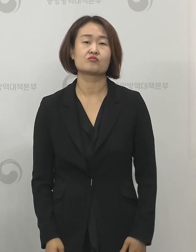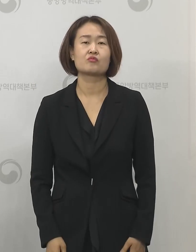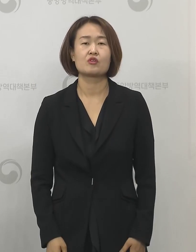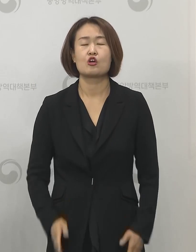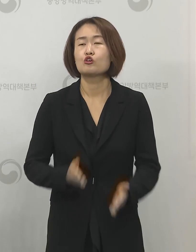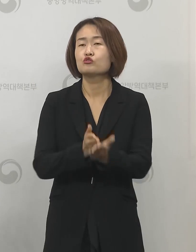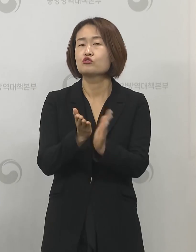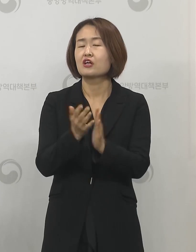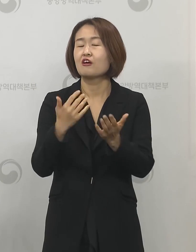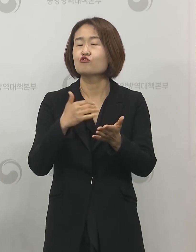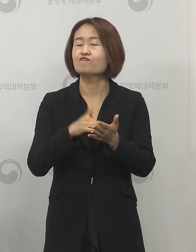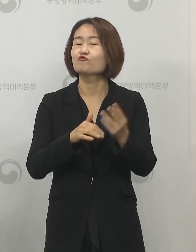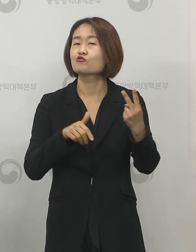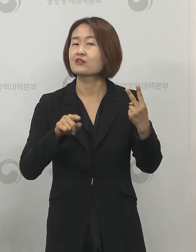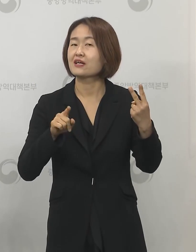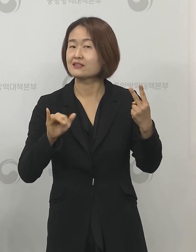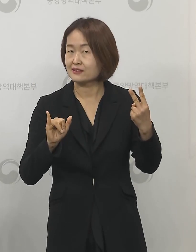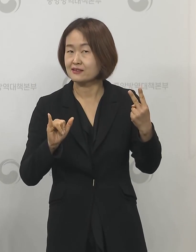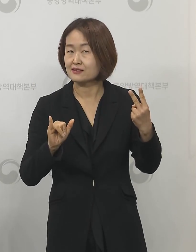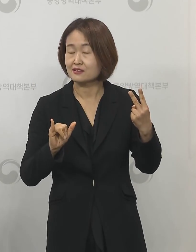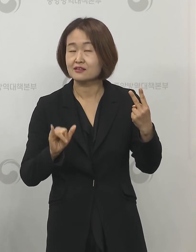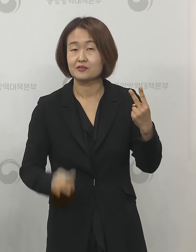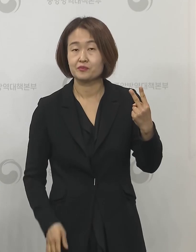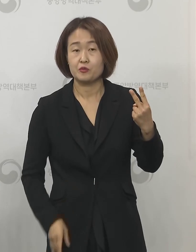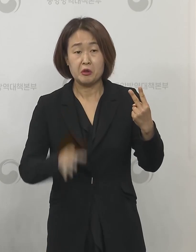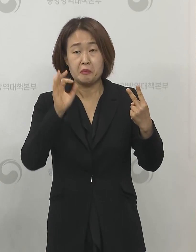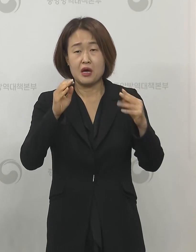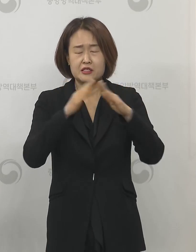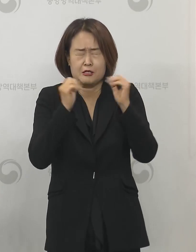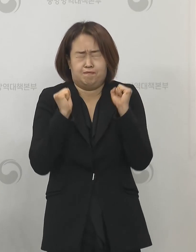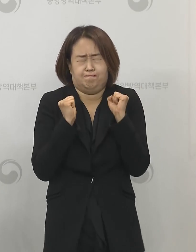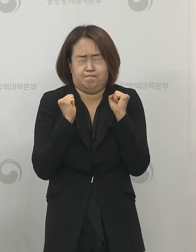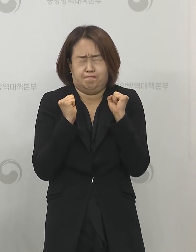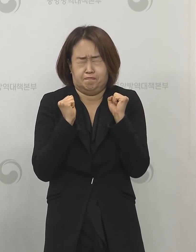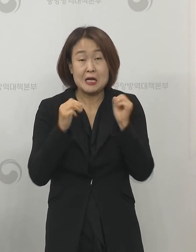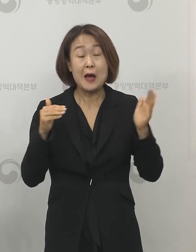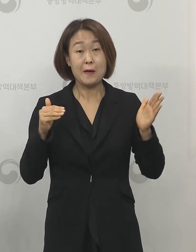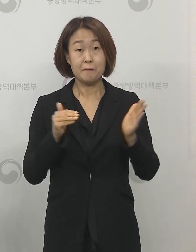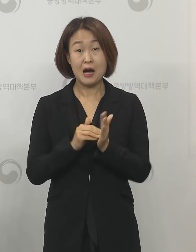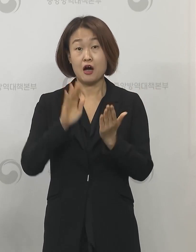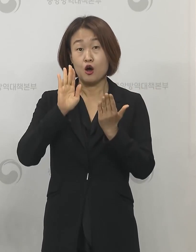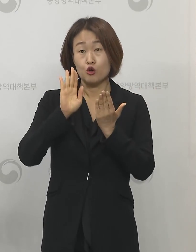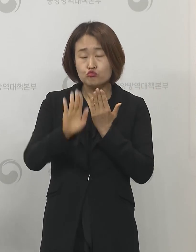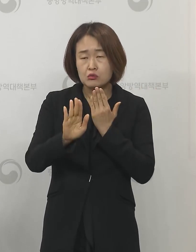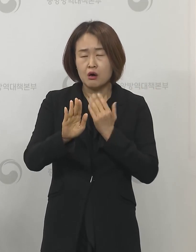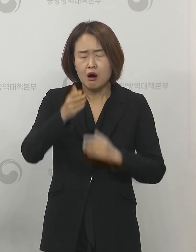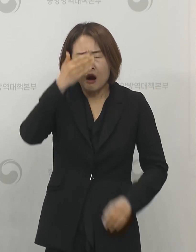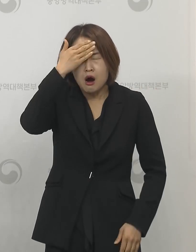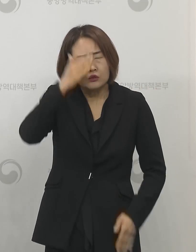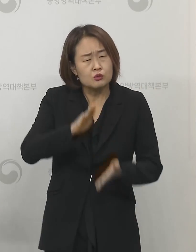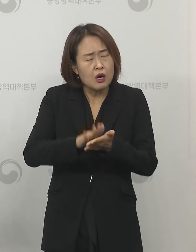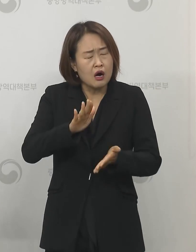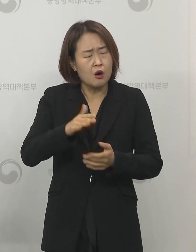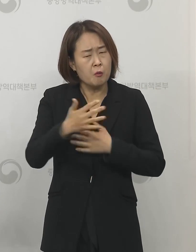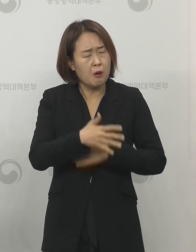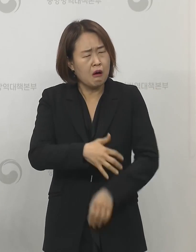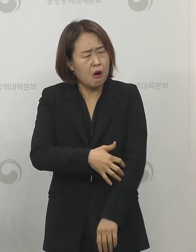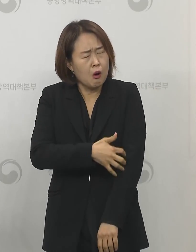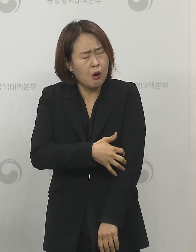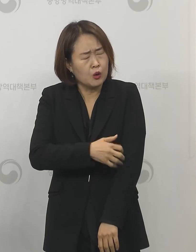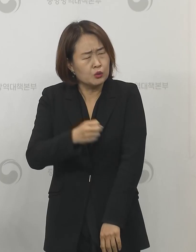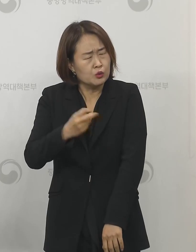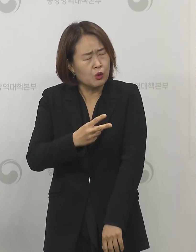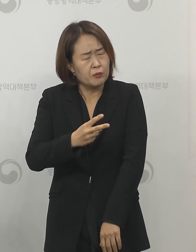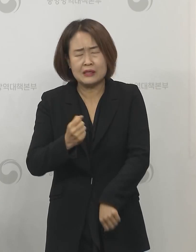유형이 다 있습니다 격리 해제 후에 증상이 있거나 몸이 불편하면 다시